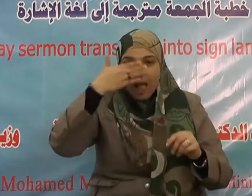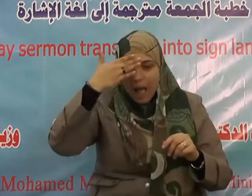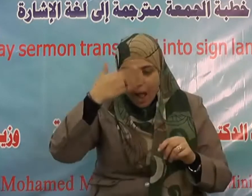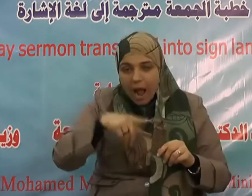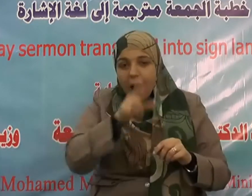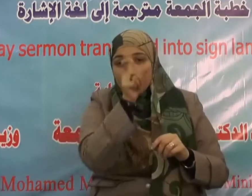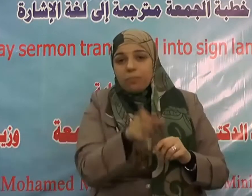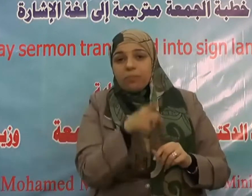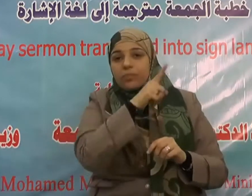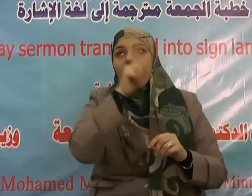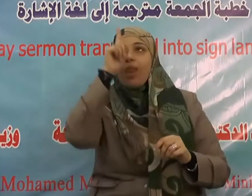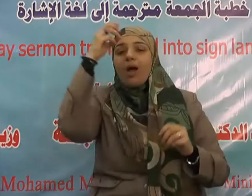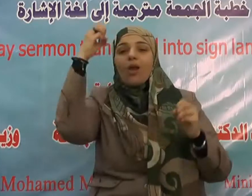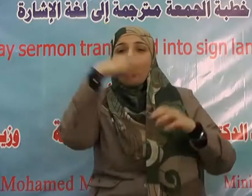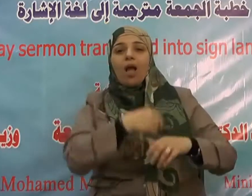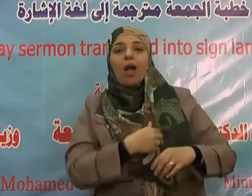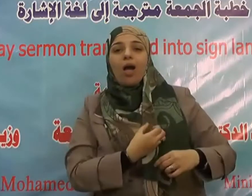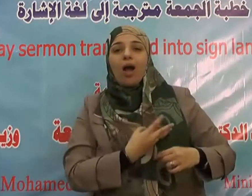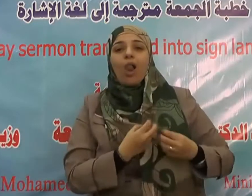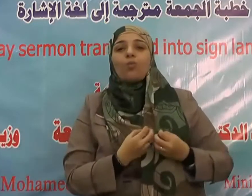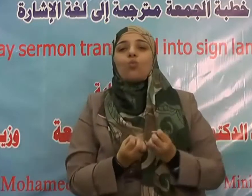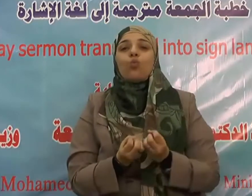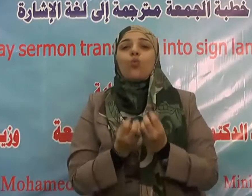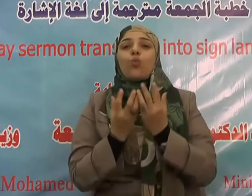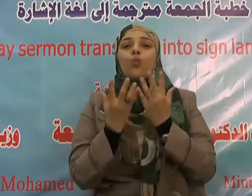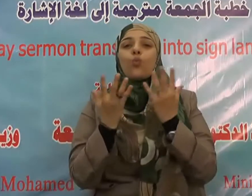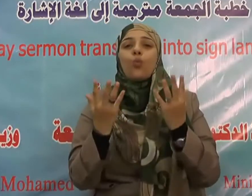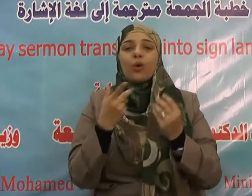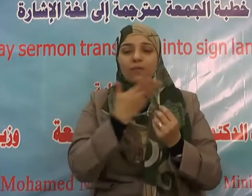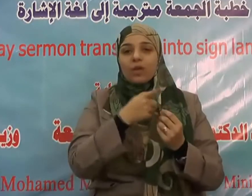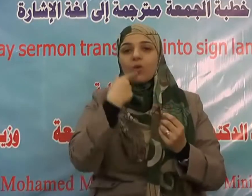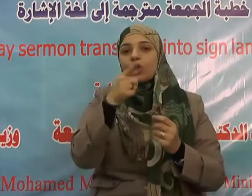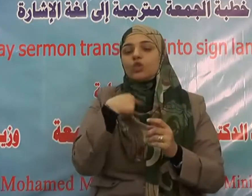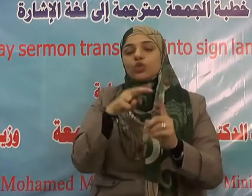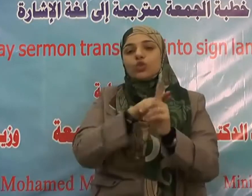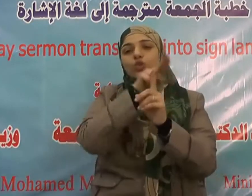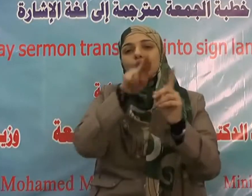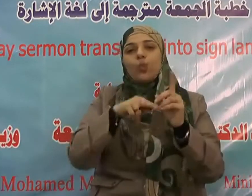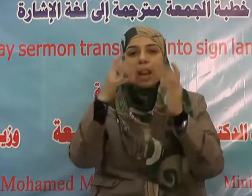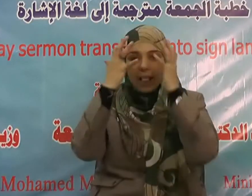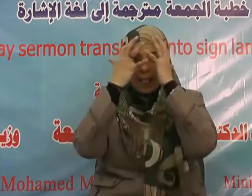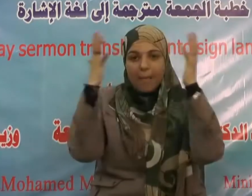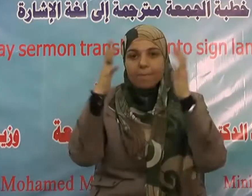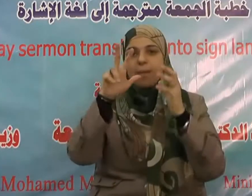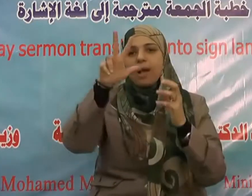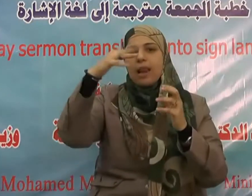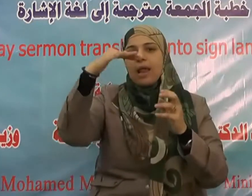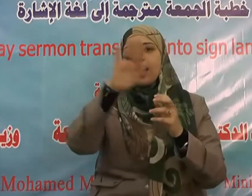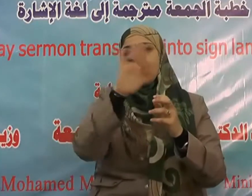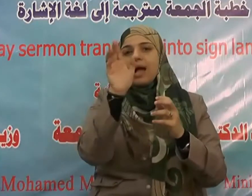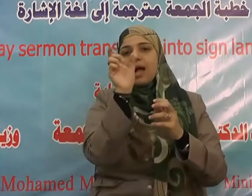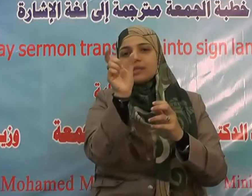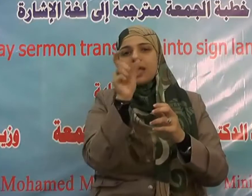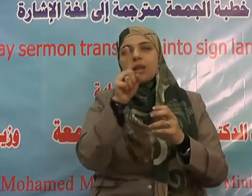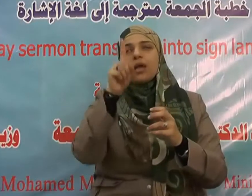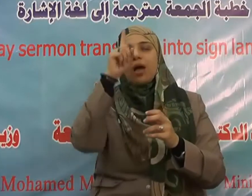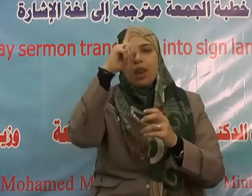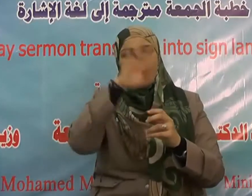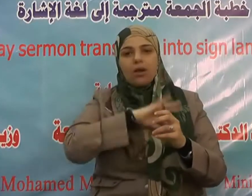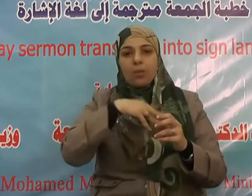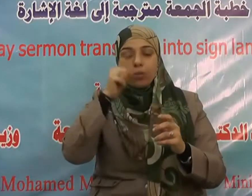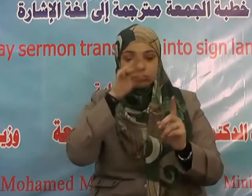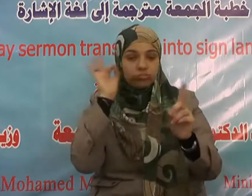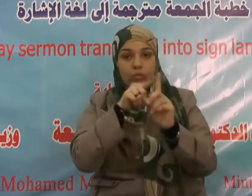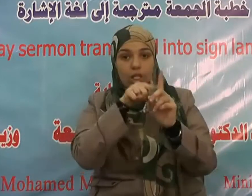ومن لم يتب فأولئك هم الظالمون وقال جل